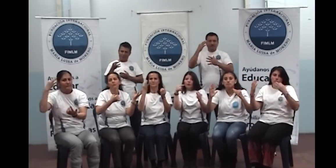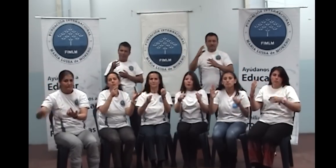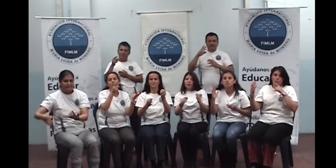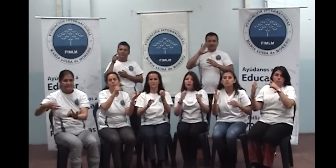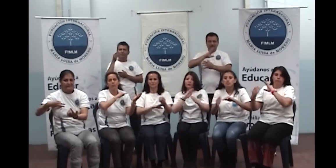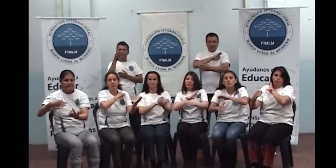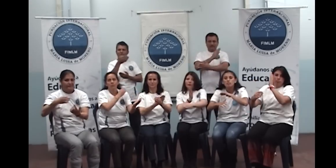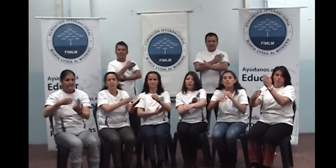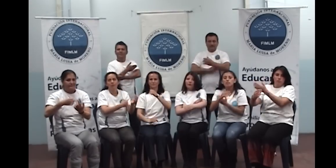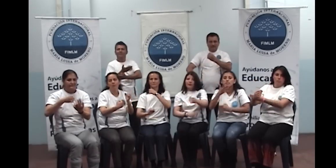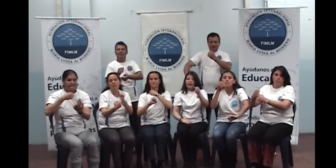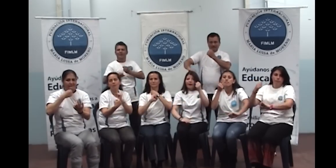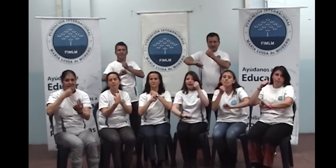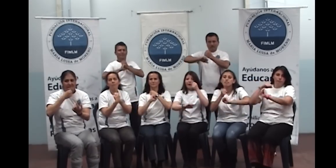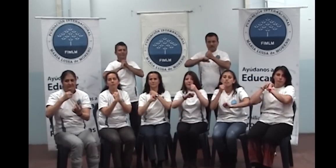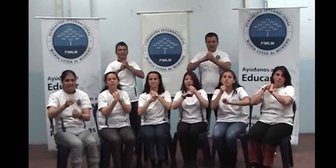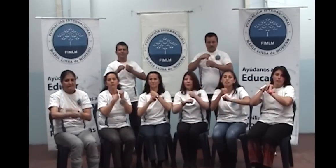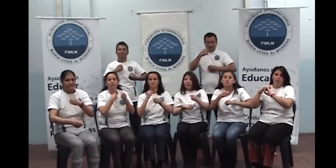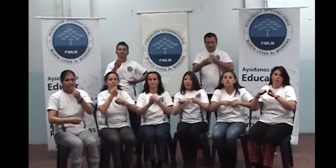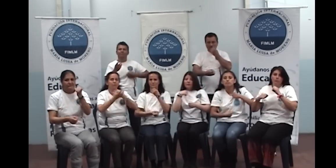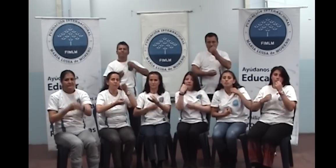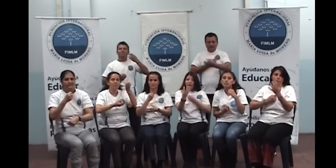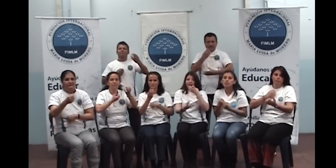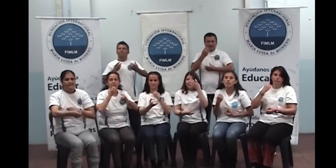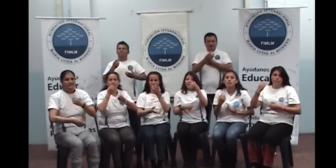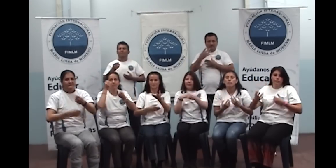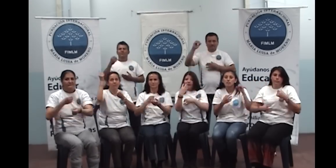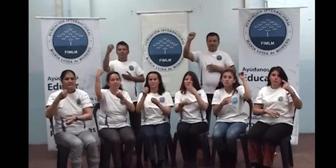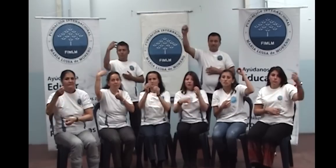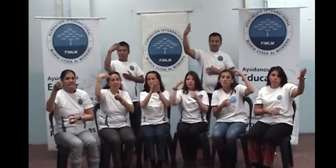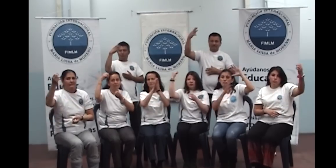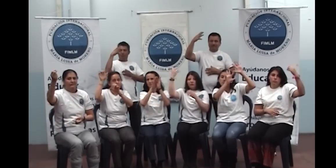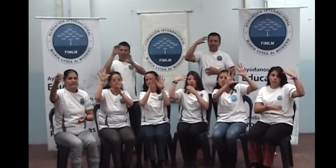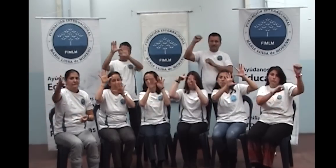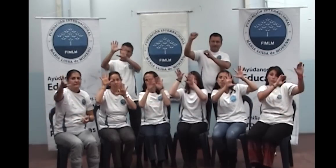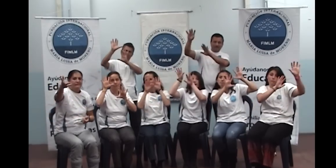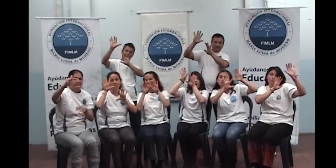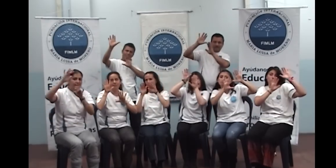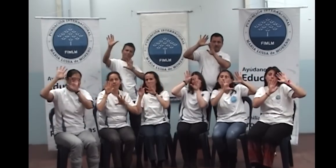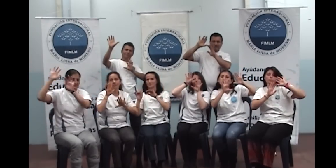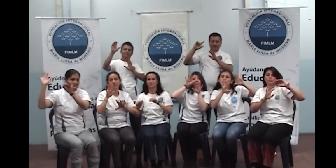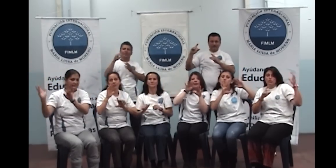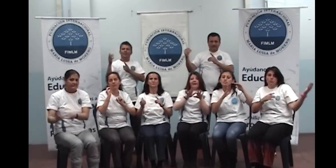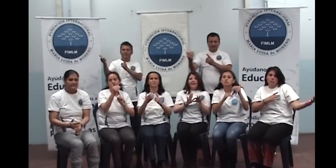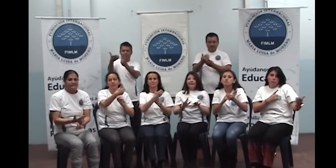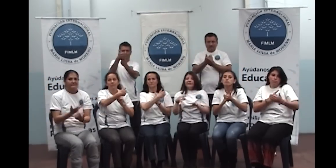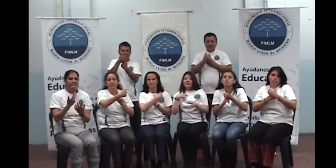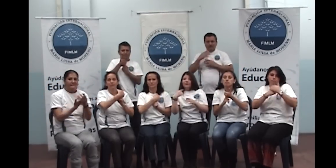mi voz donde en el horizonte refleje la luz de un futuro lleno